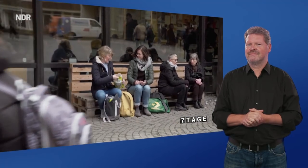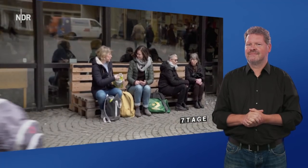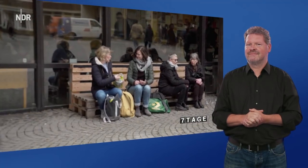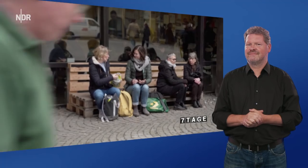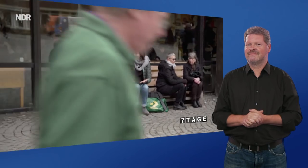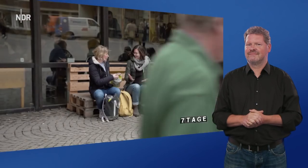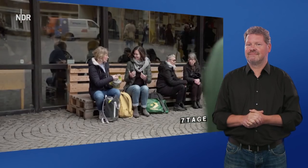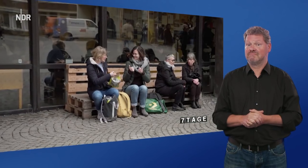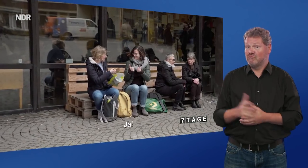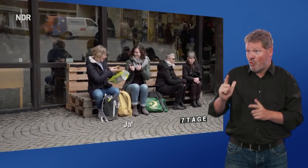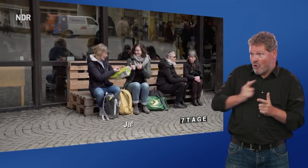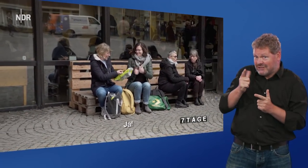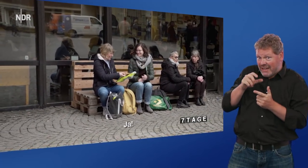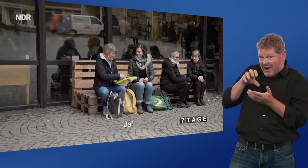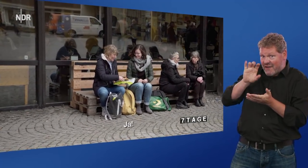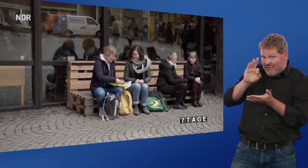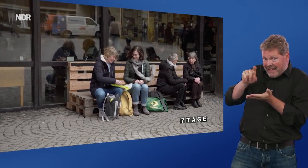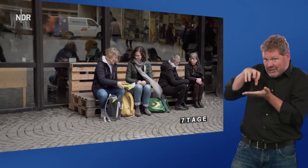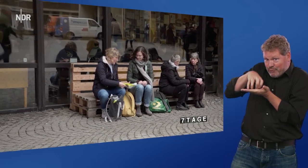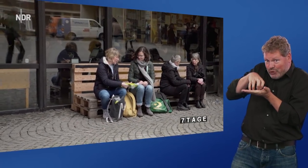Hast du Lust auf Franzbrück? Ja? Nimm dir.